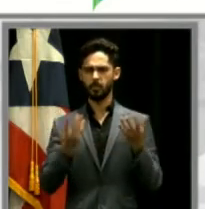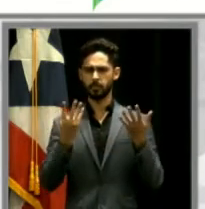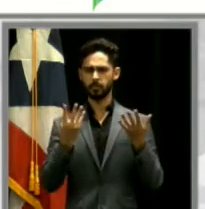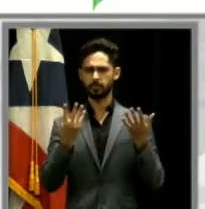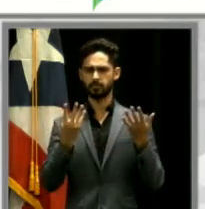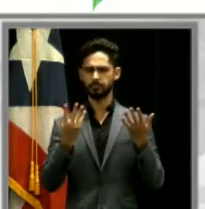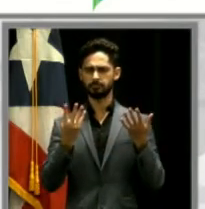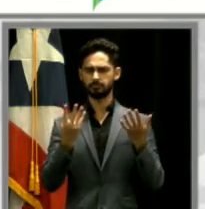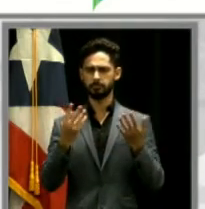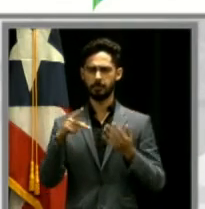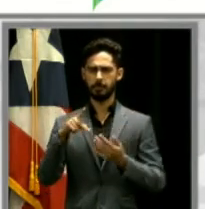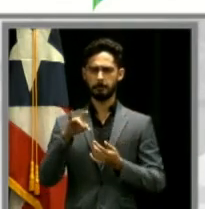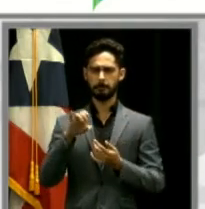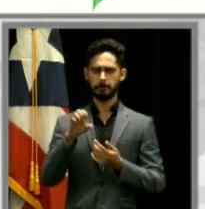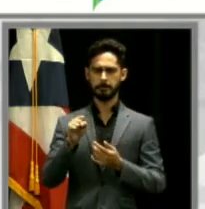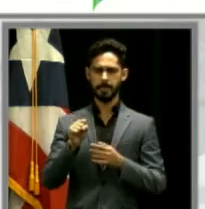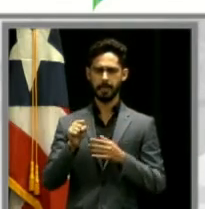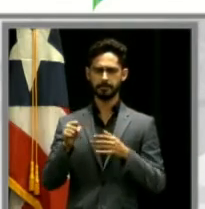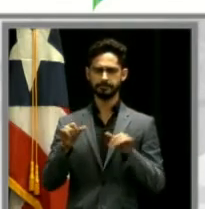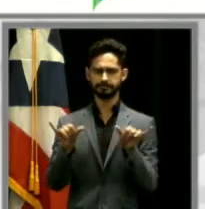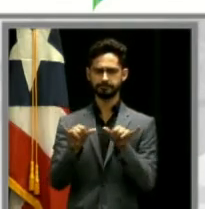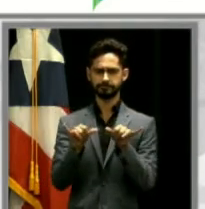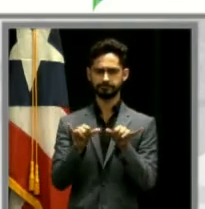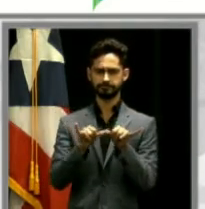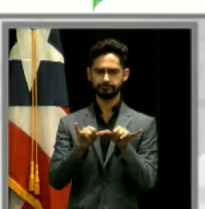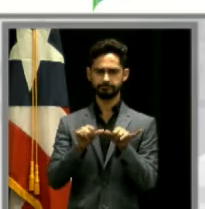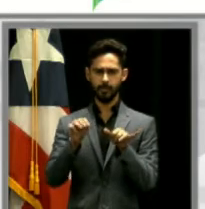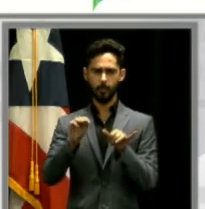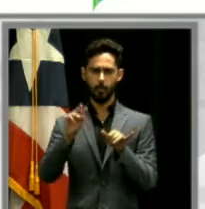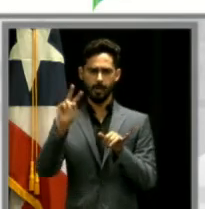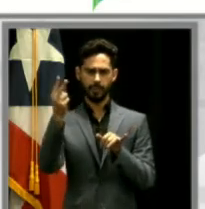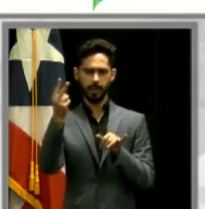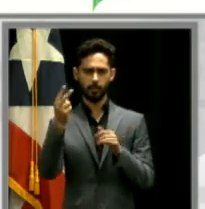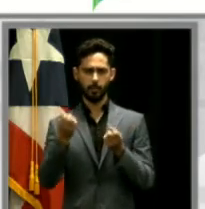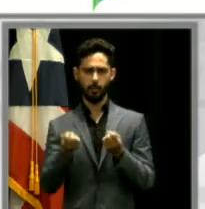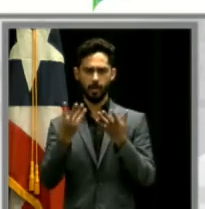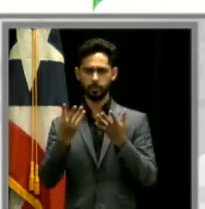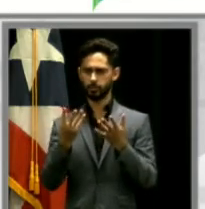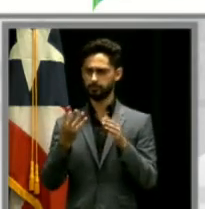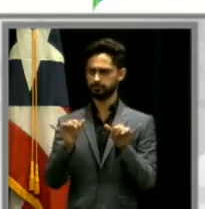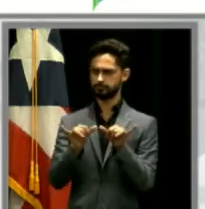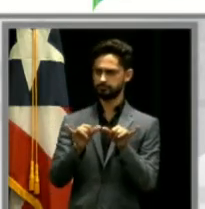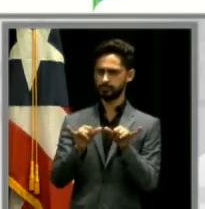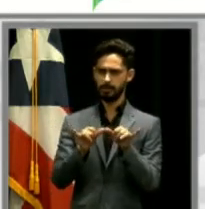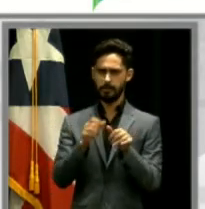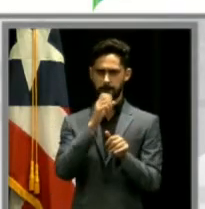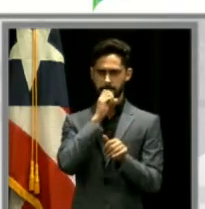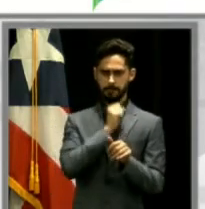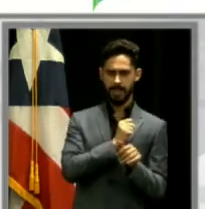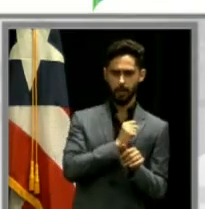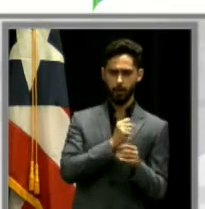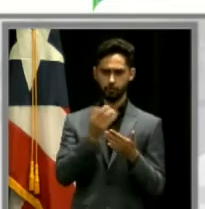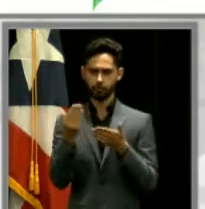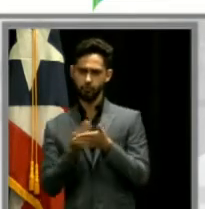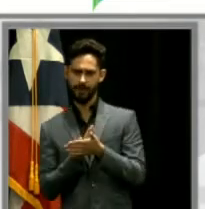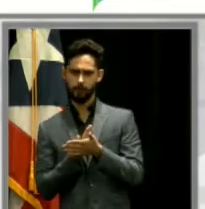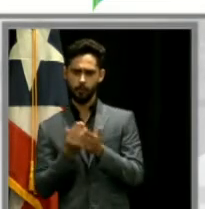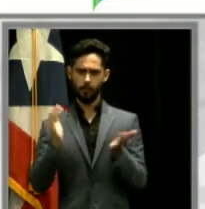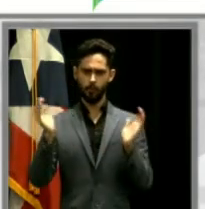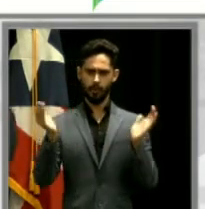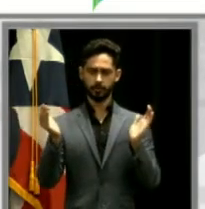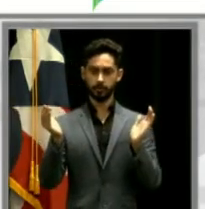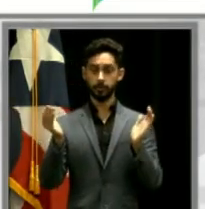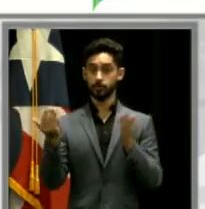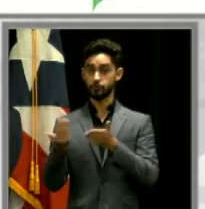y cuánto estaría ocupando un hospital nuevo. Estamos hablando que el hospital nuevo ocuparía